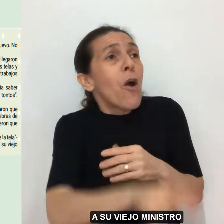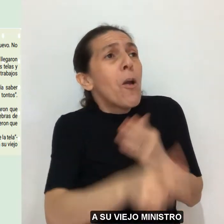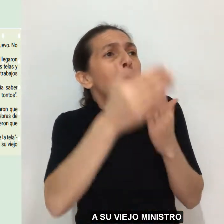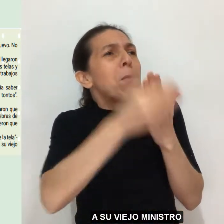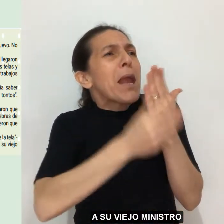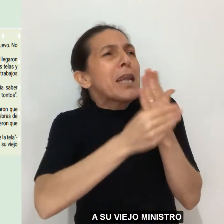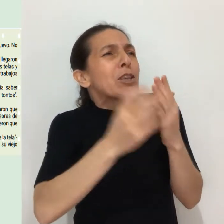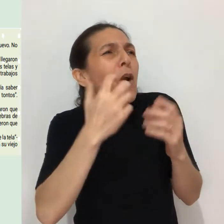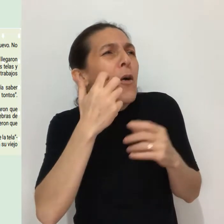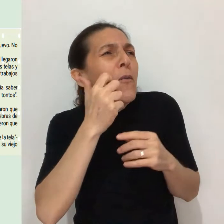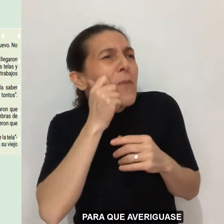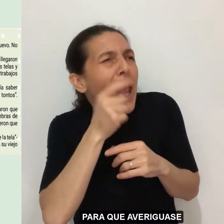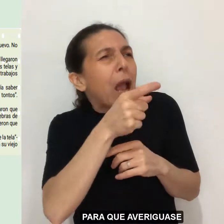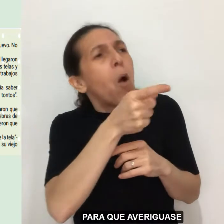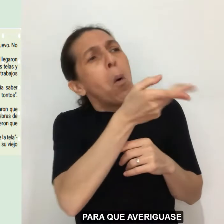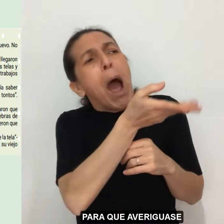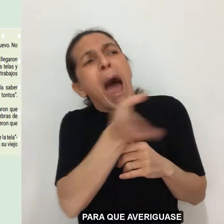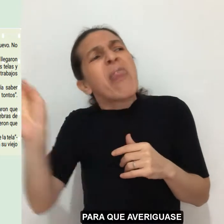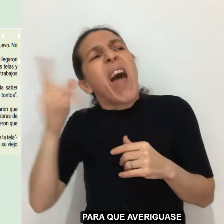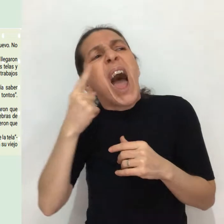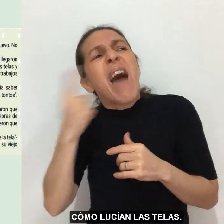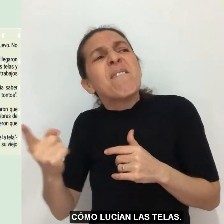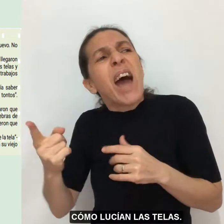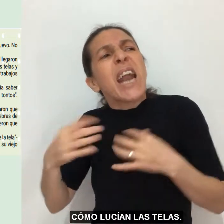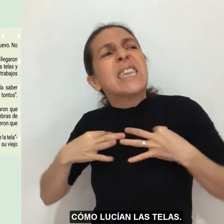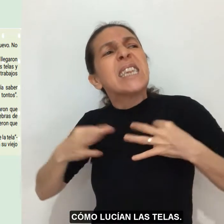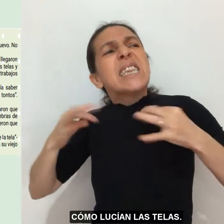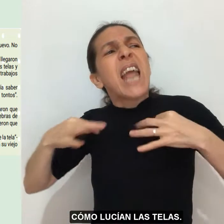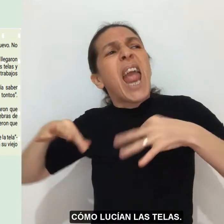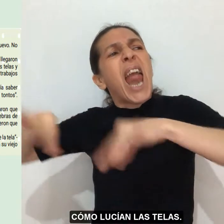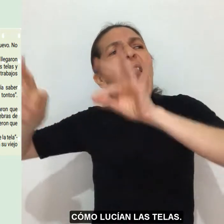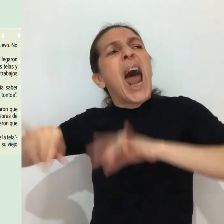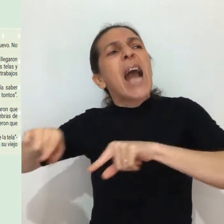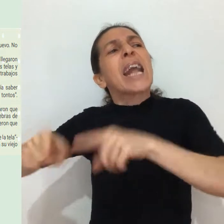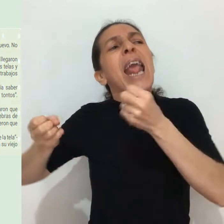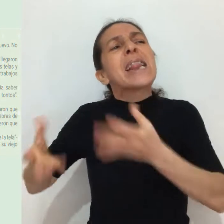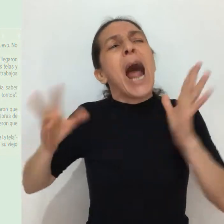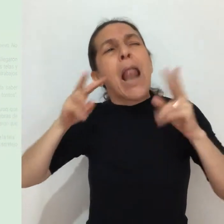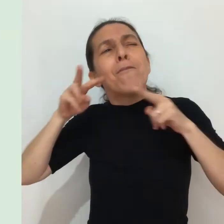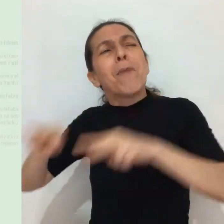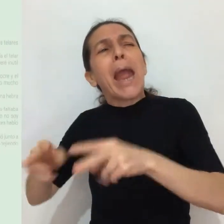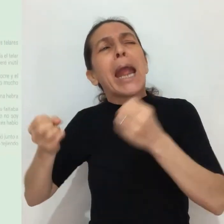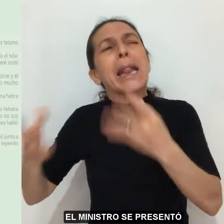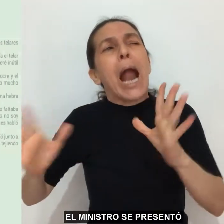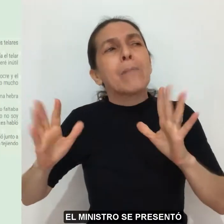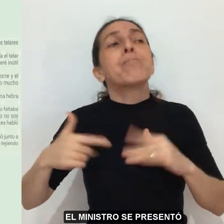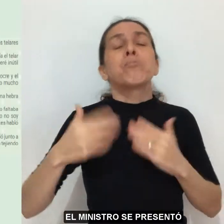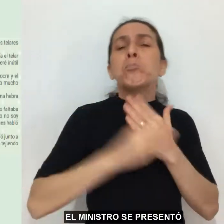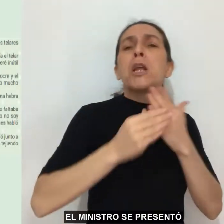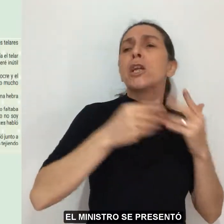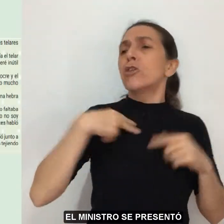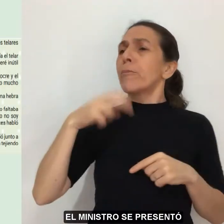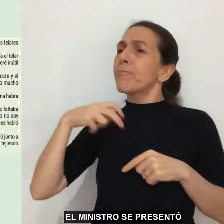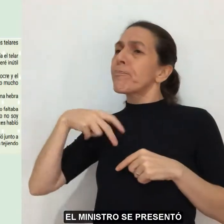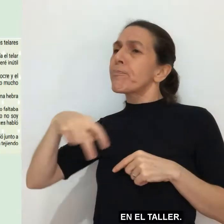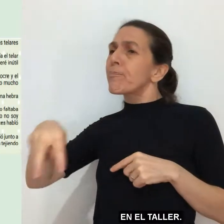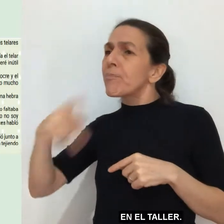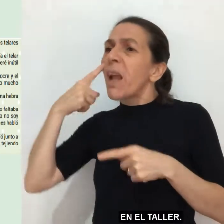ministro para que averiguase cómo lucían las telas. El ministro se presentó en el taller.